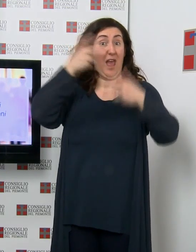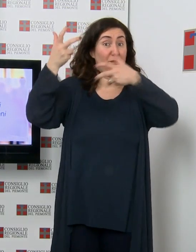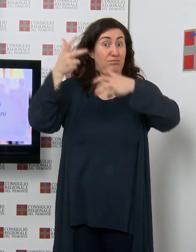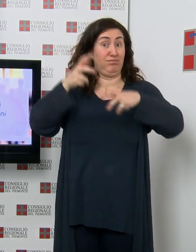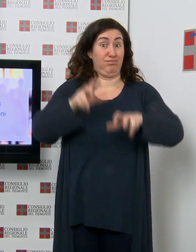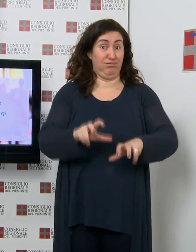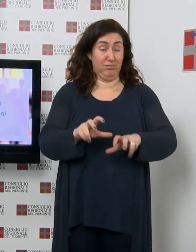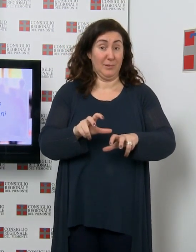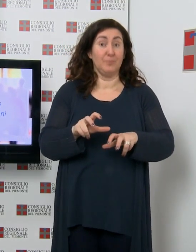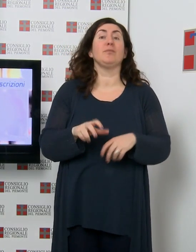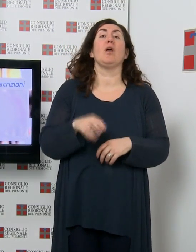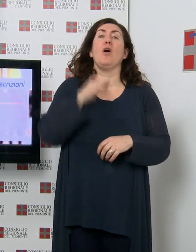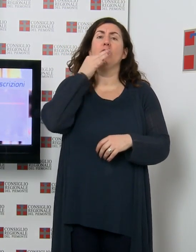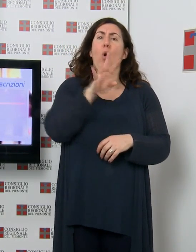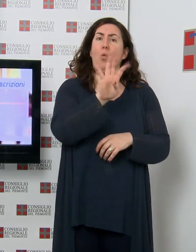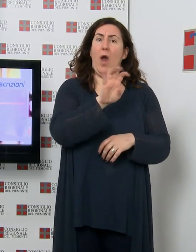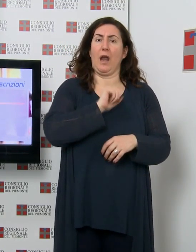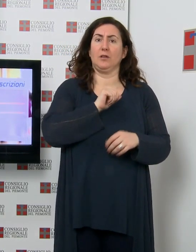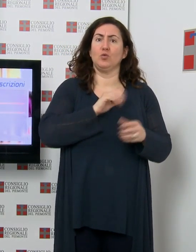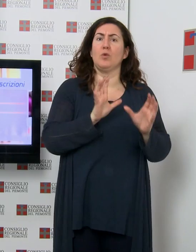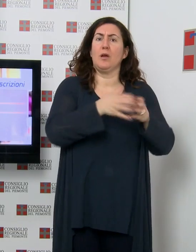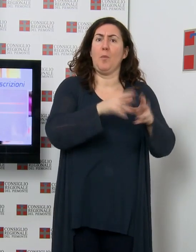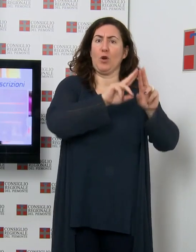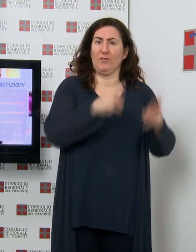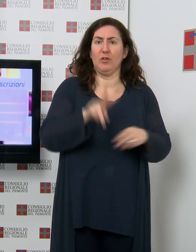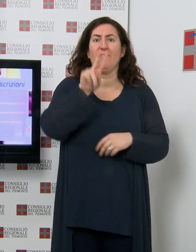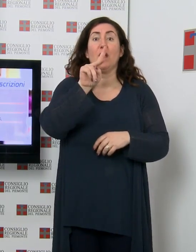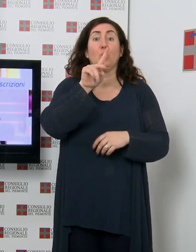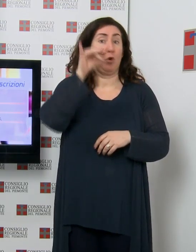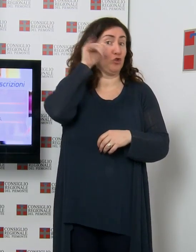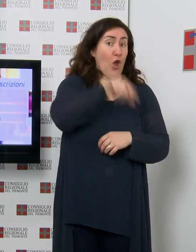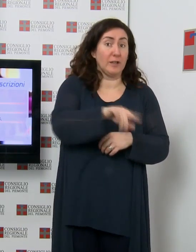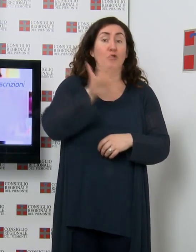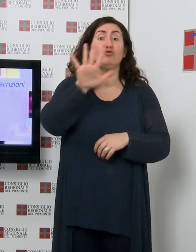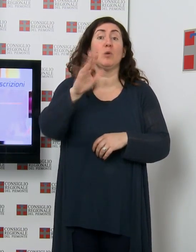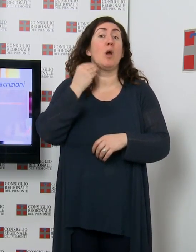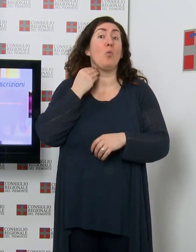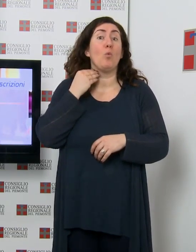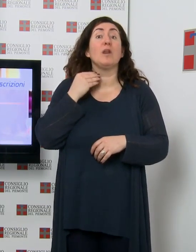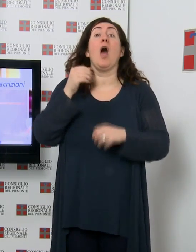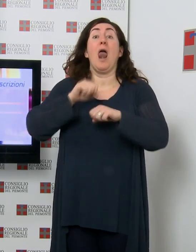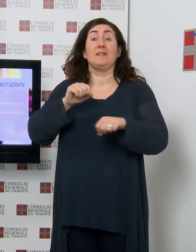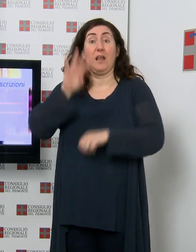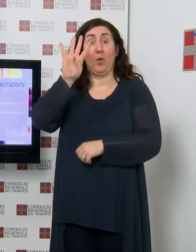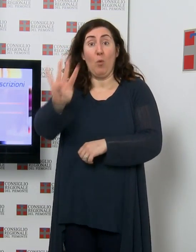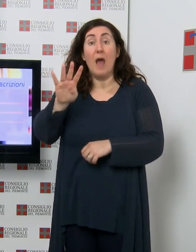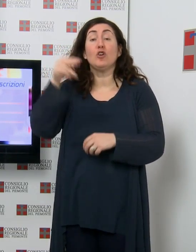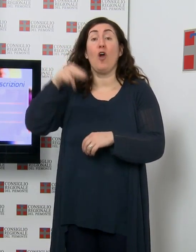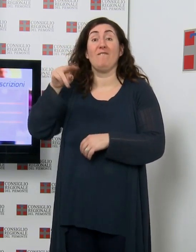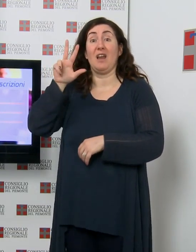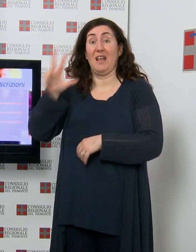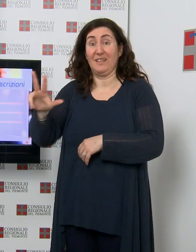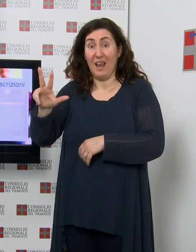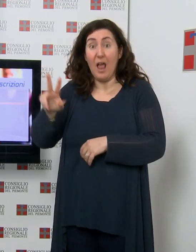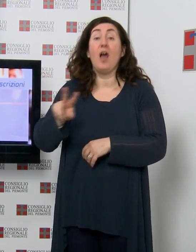40 alle circoscrizioni provinciali, 21 a Torino, 5 a Cuneo, 4 ad Alessandria, 3 a Novara, 2 ciascuna